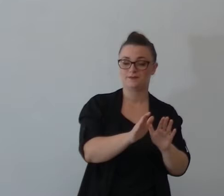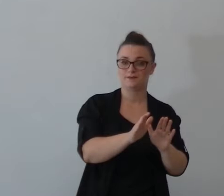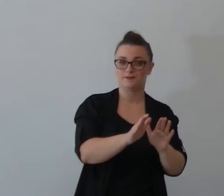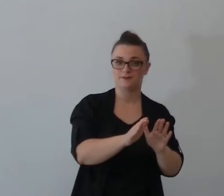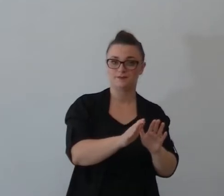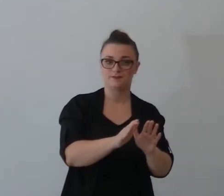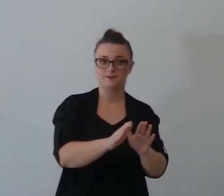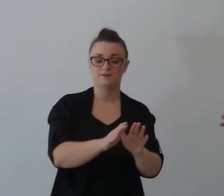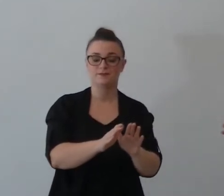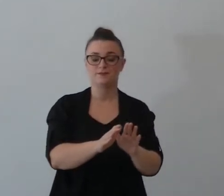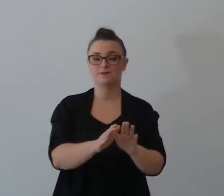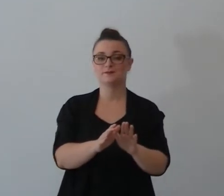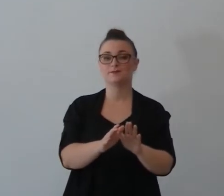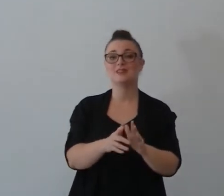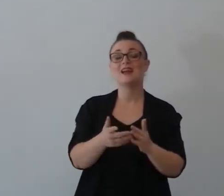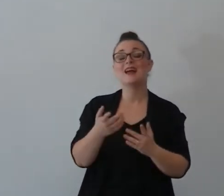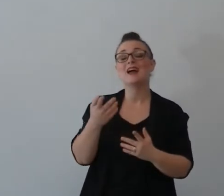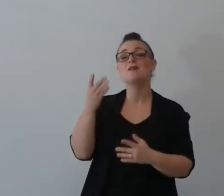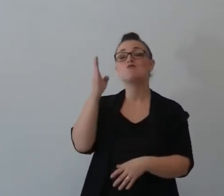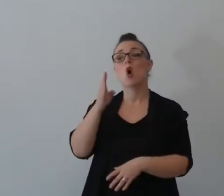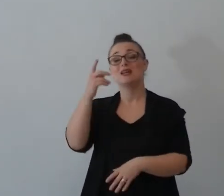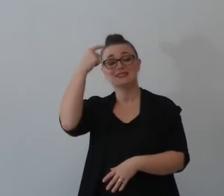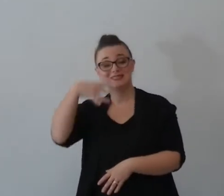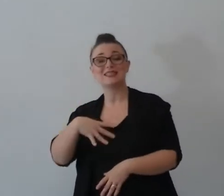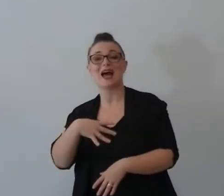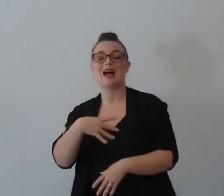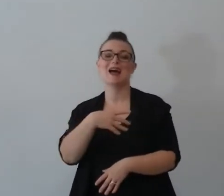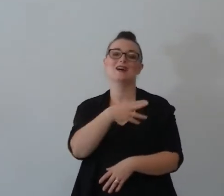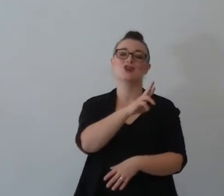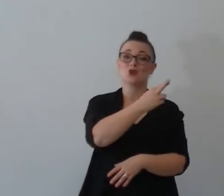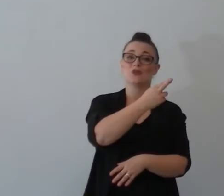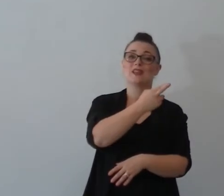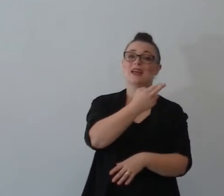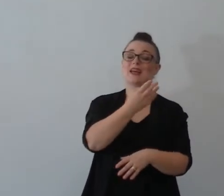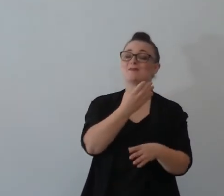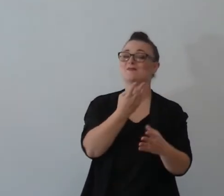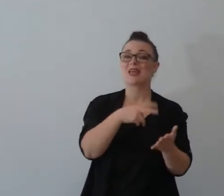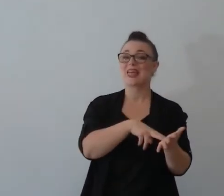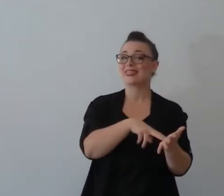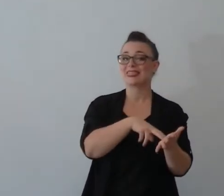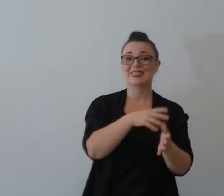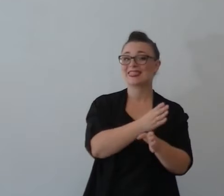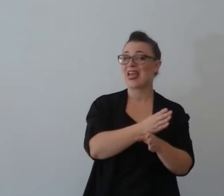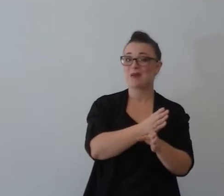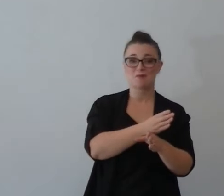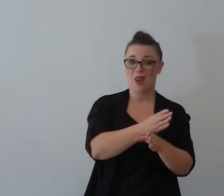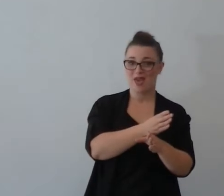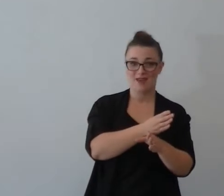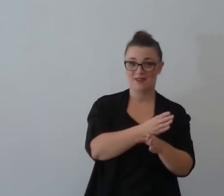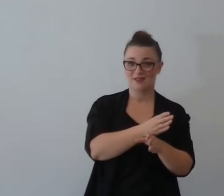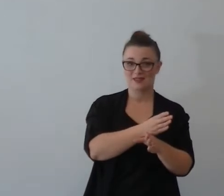Sarkerut è una persona lebole perché tra i due avrebbe visto Koaz perché tanto Koaz è